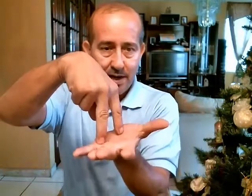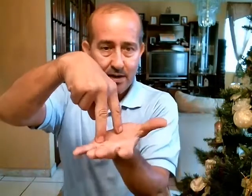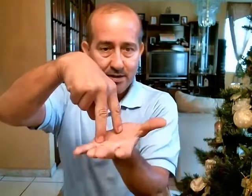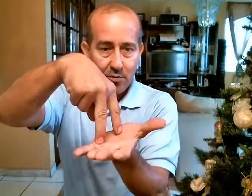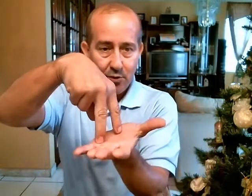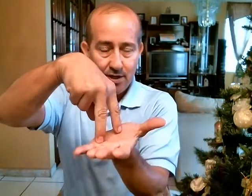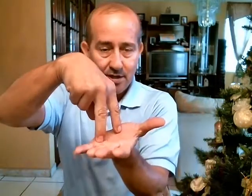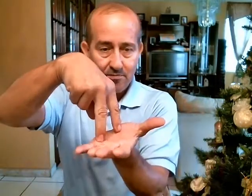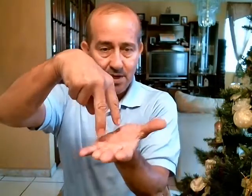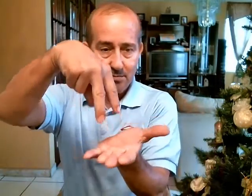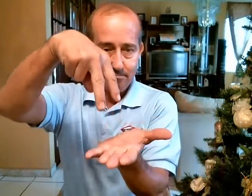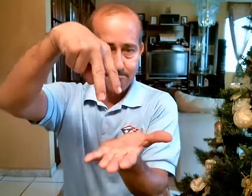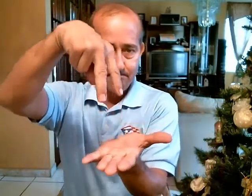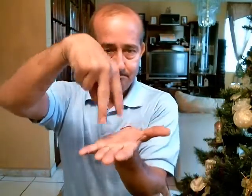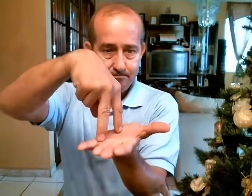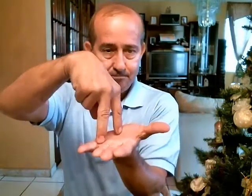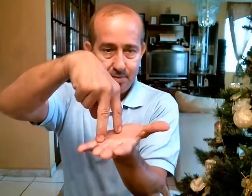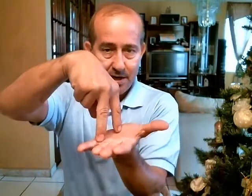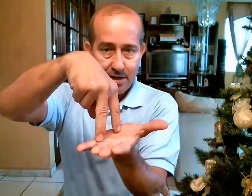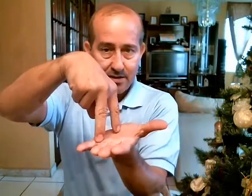Pararse o ponerse en pie Pararse